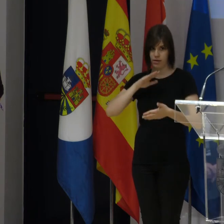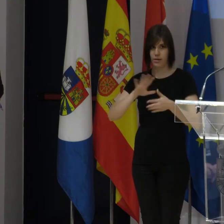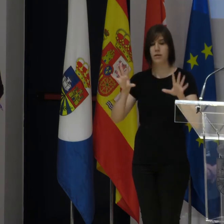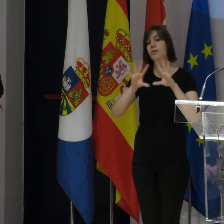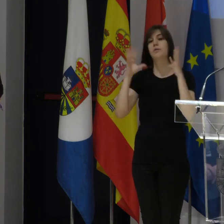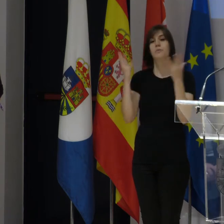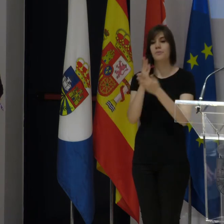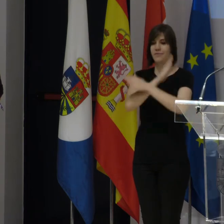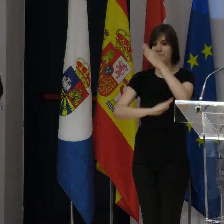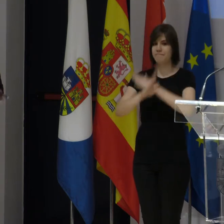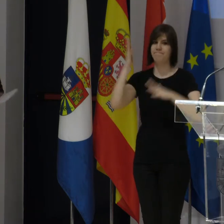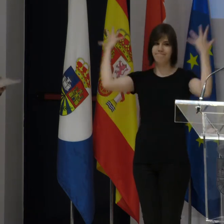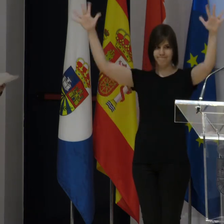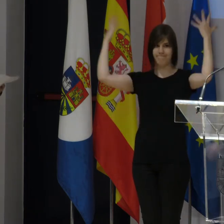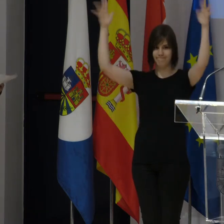discapacidad.